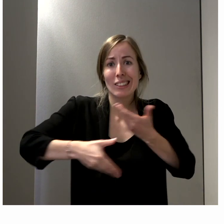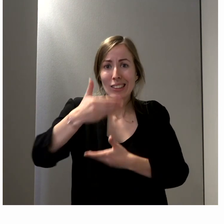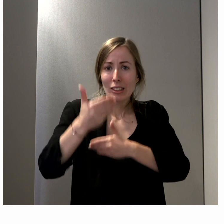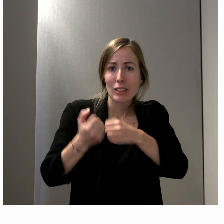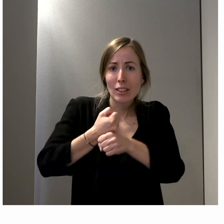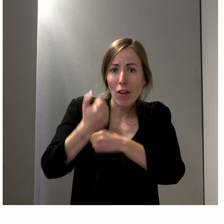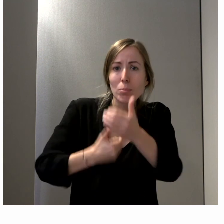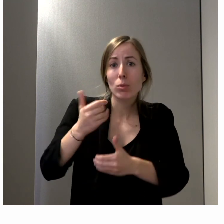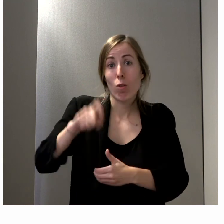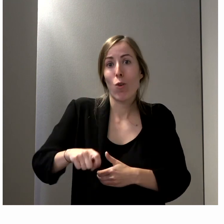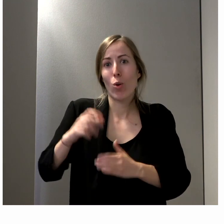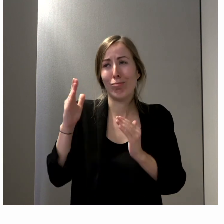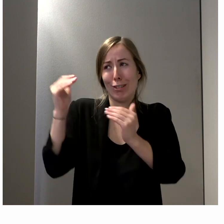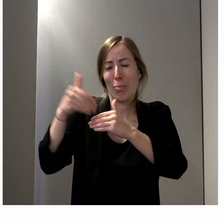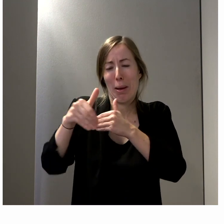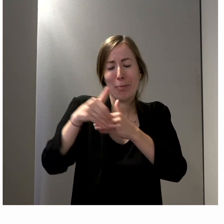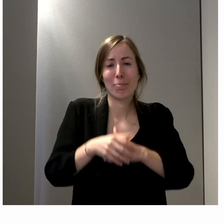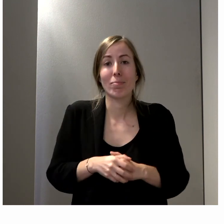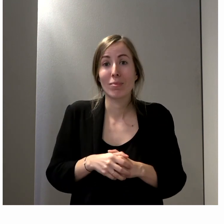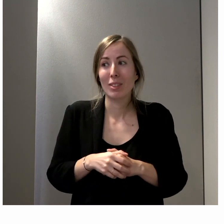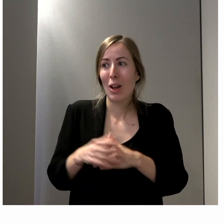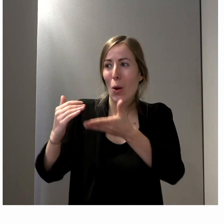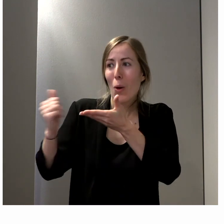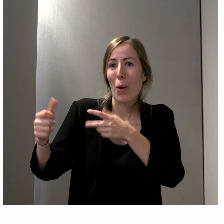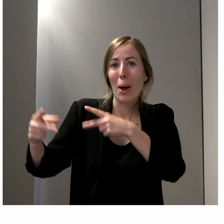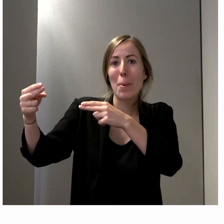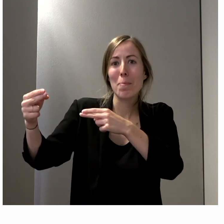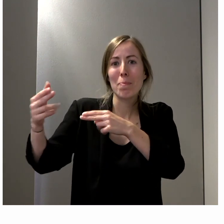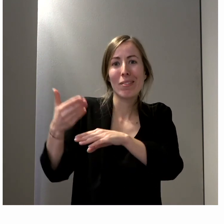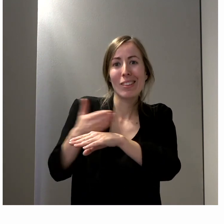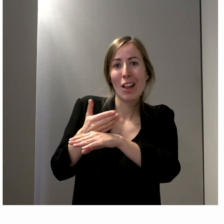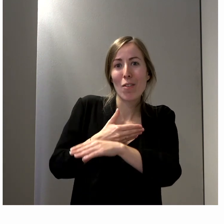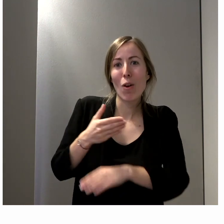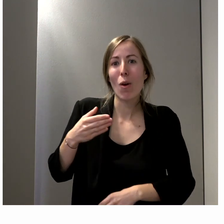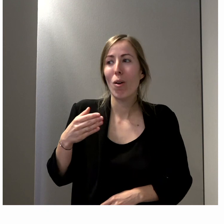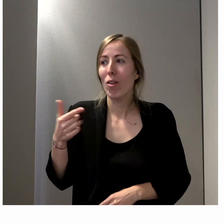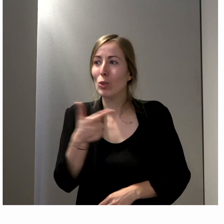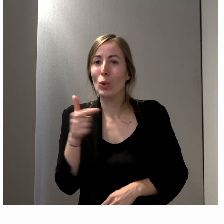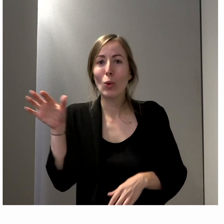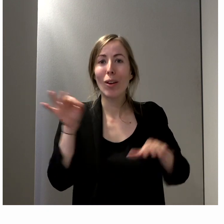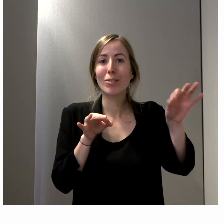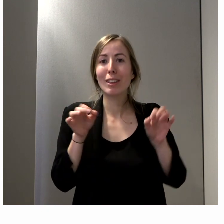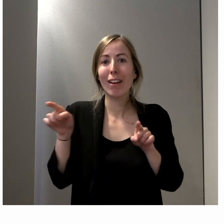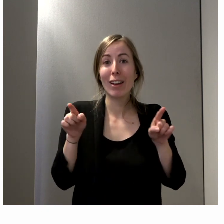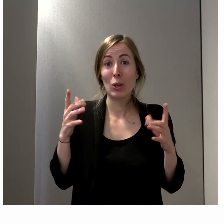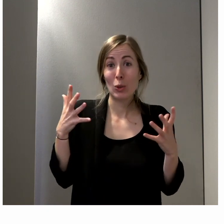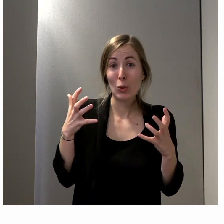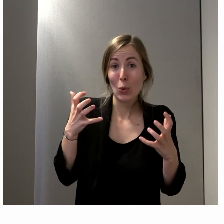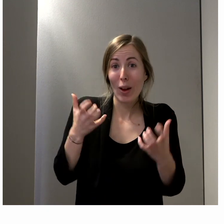-ce que, avant que je passe, j'annonce la séance suivante, est-ce que Mathieu Androu ou Pierre Demisio voulaient